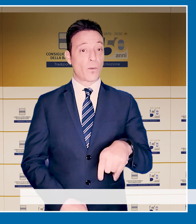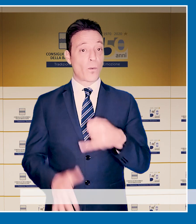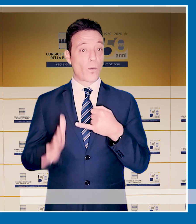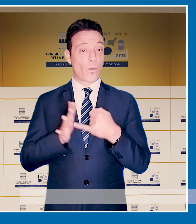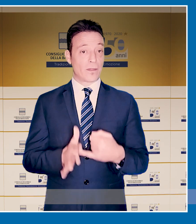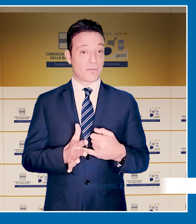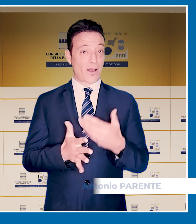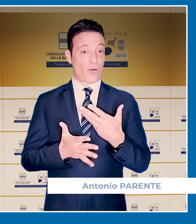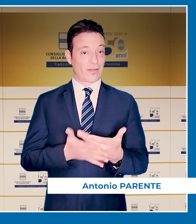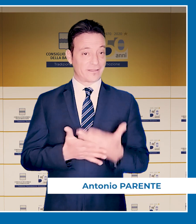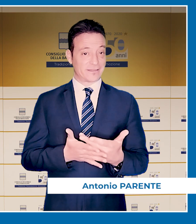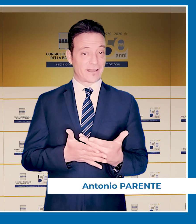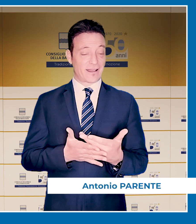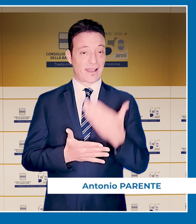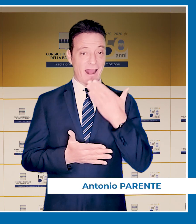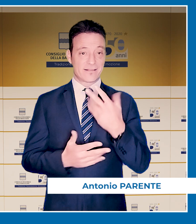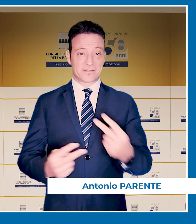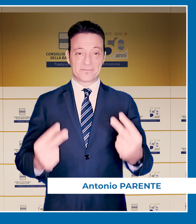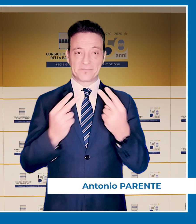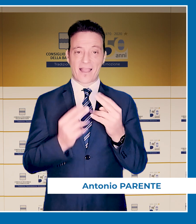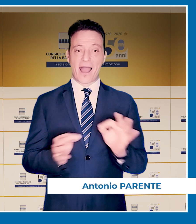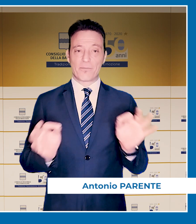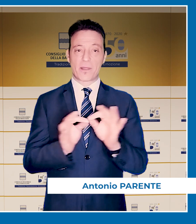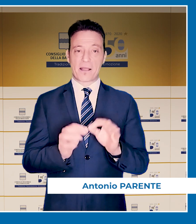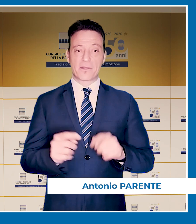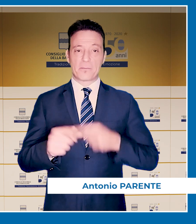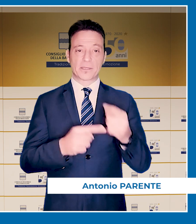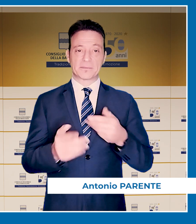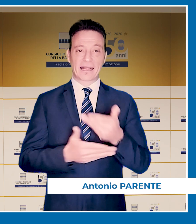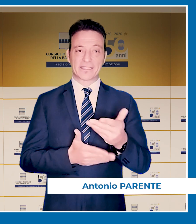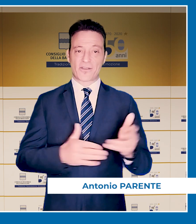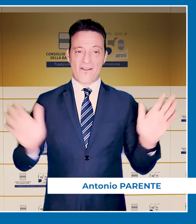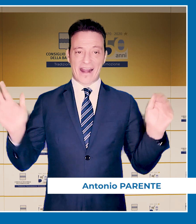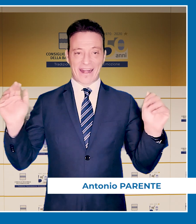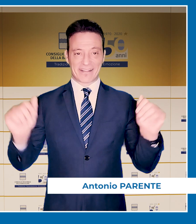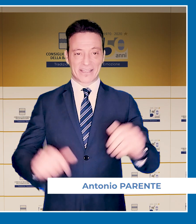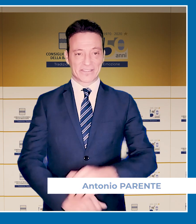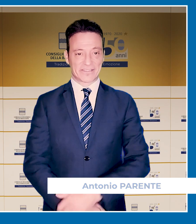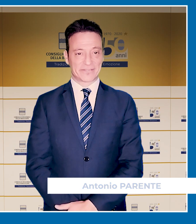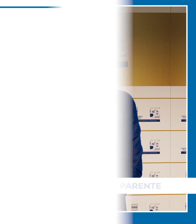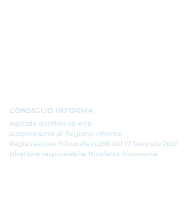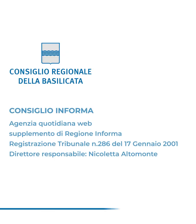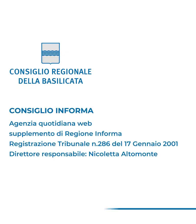E' grazie per l'attenzione prestata, l'appuntamento è per la prossima edizione.